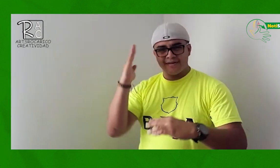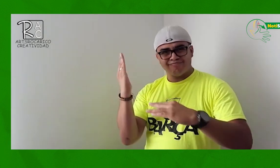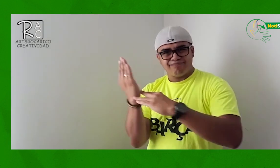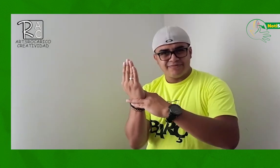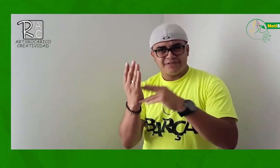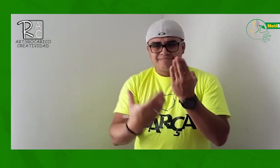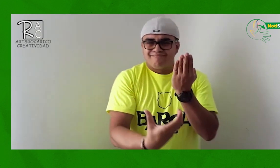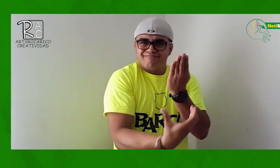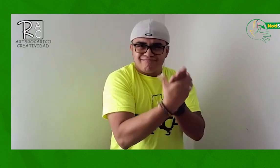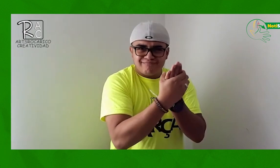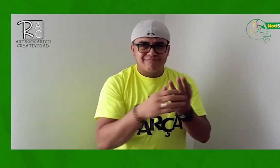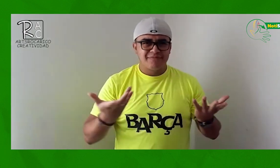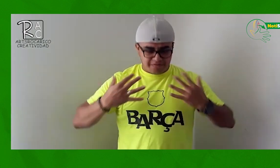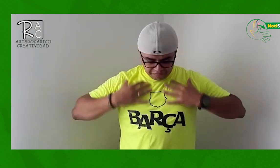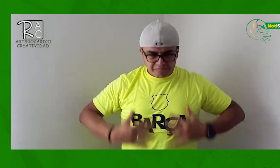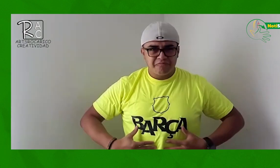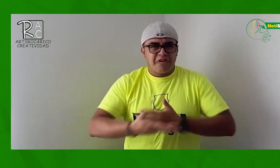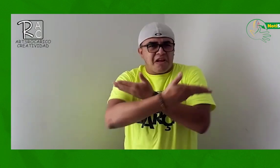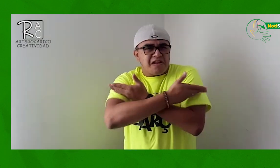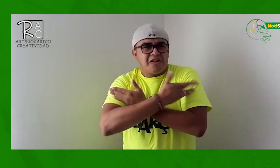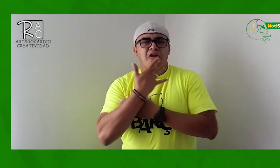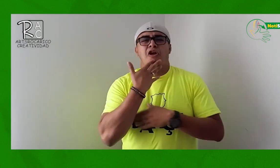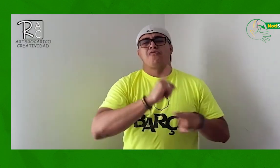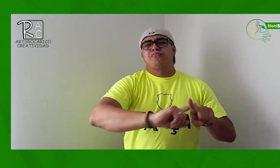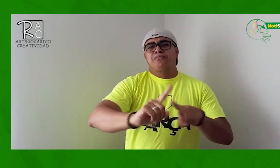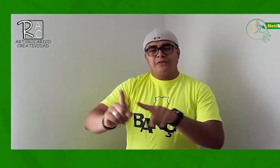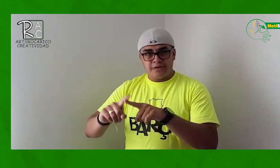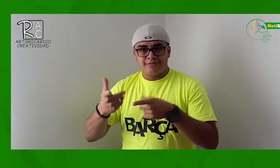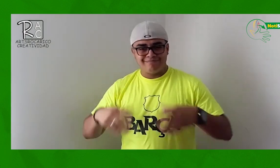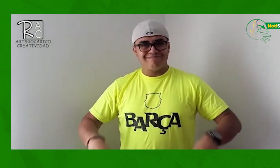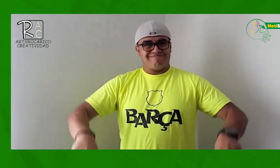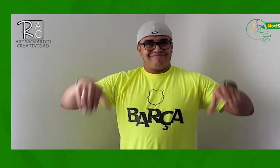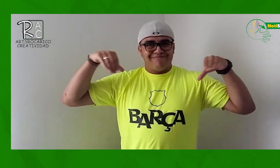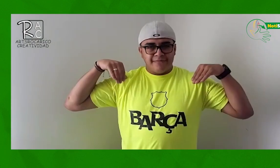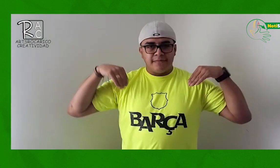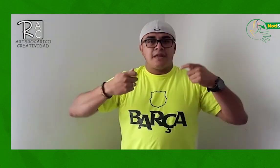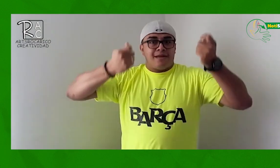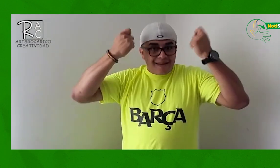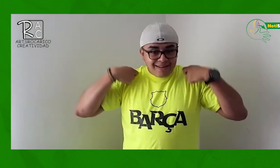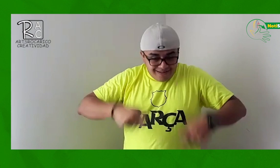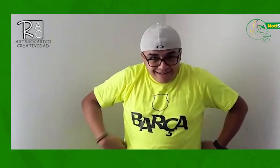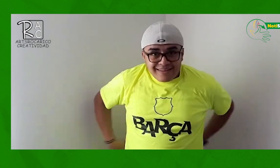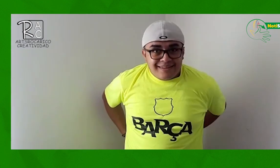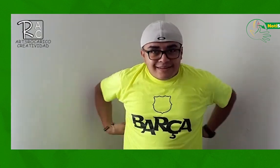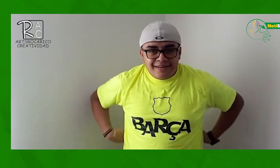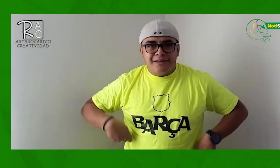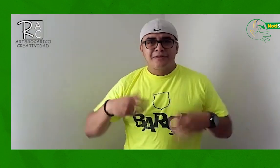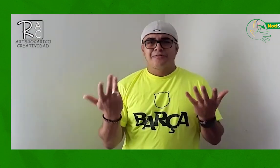bases para celular, carcasas para celular, camisetas de cualquier color, cobijas, delantales En fin,